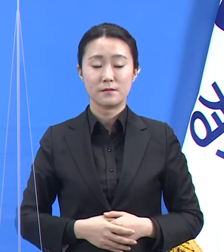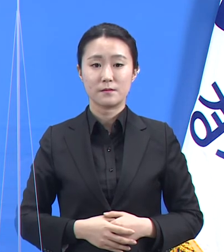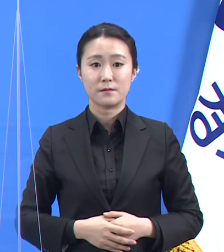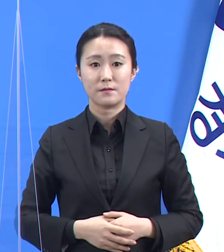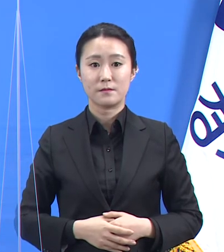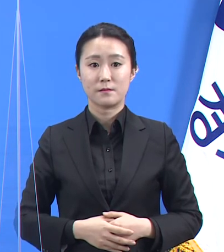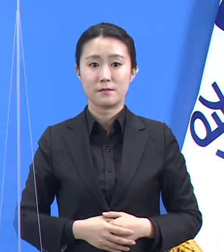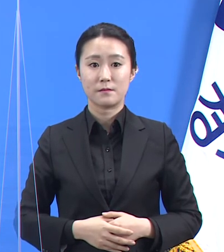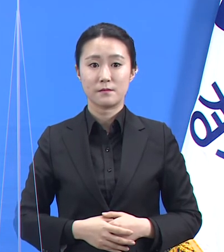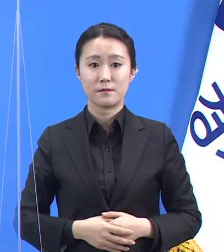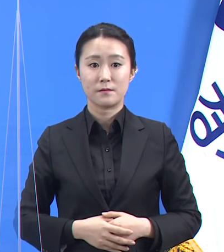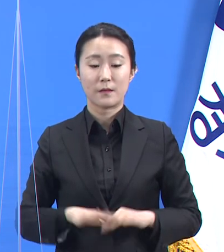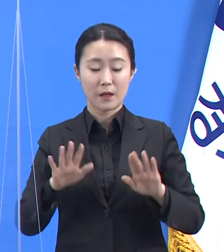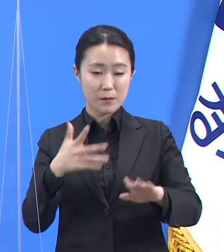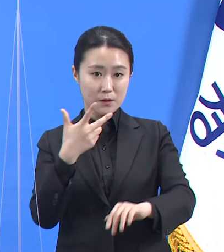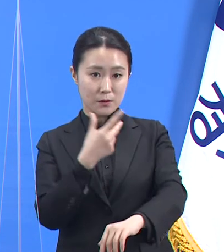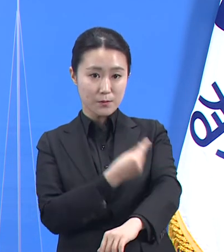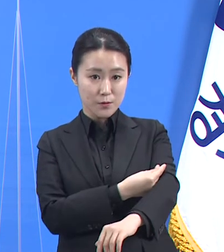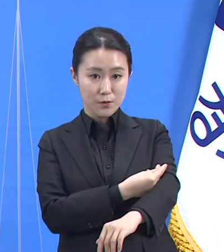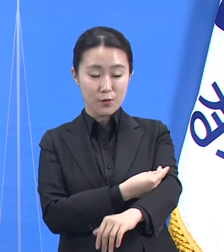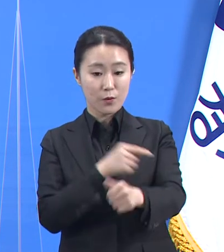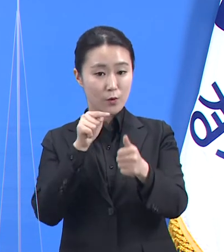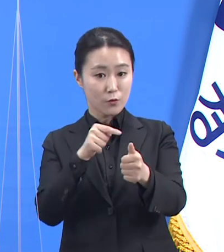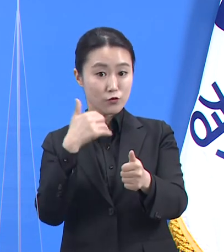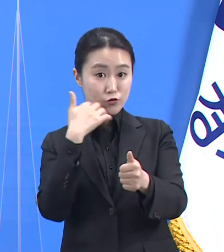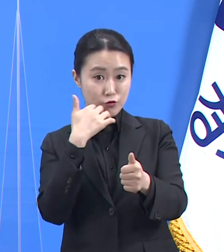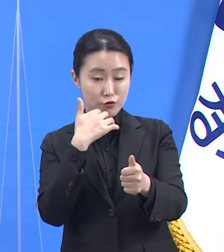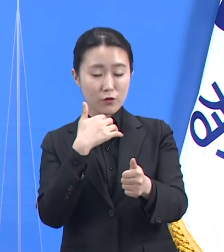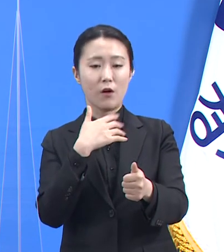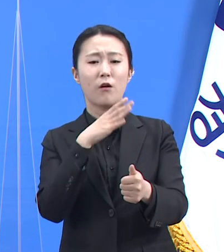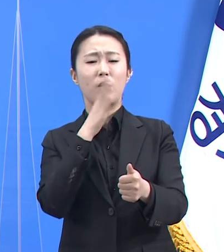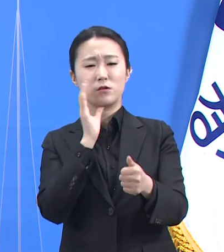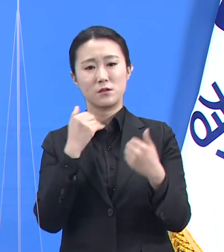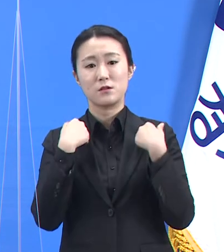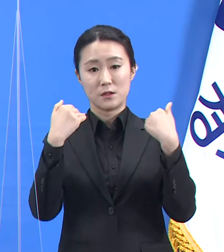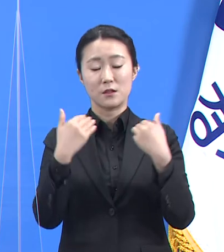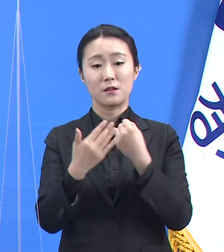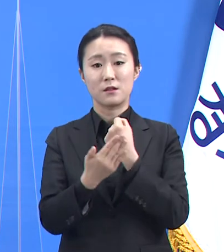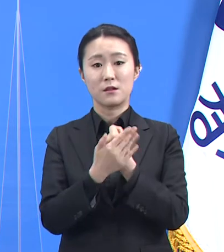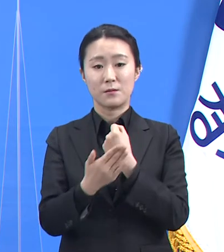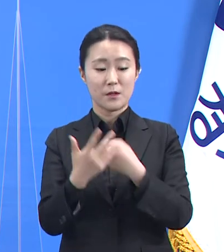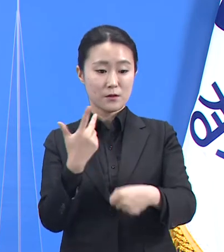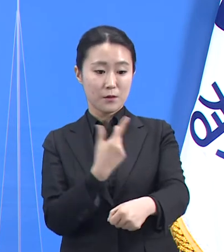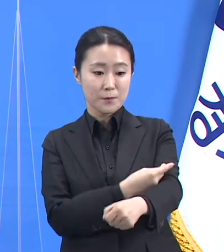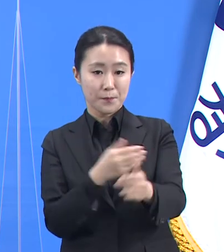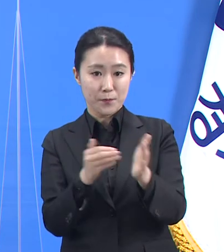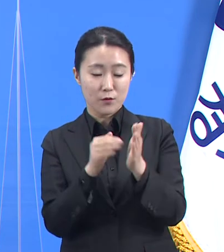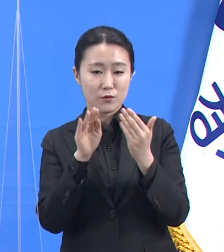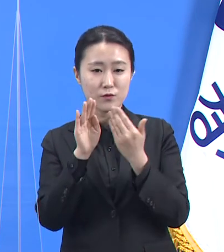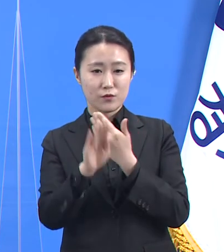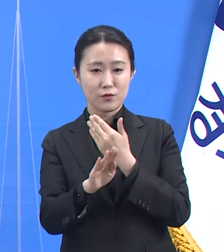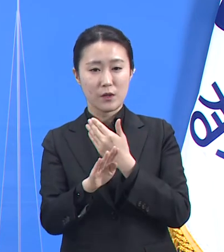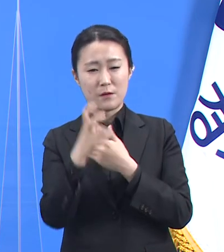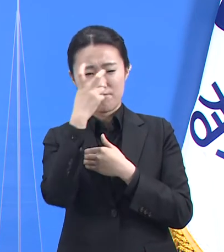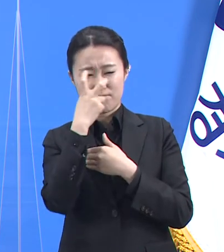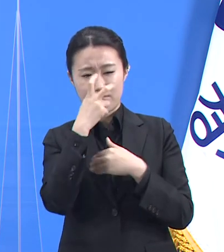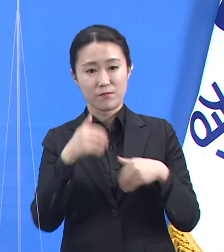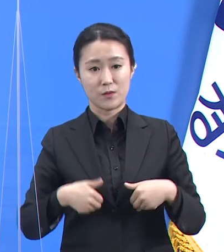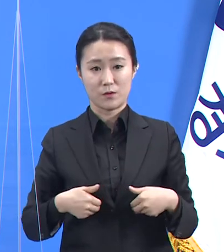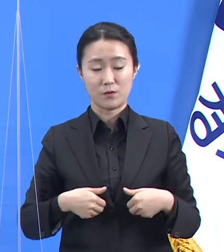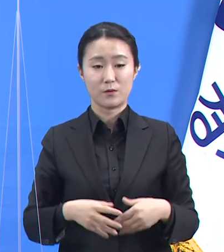이번 접종 대상자는 상대적으로 고령층이기에 접종 후 모니터링이 무엇보다 중요합니다.